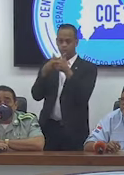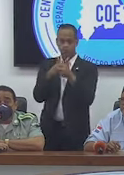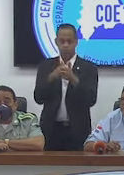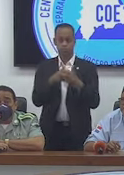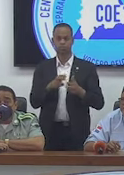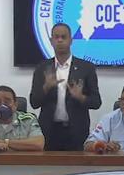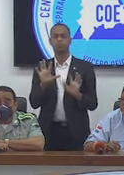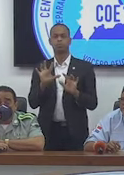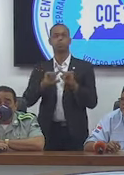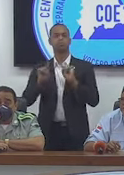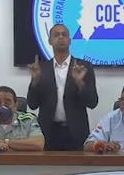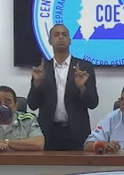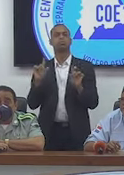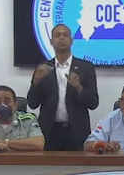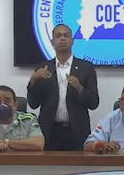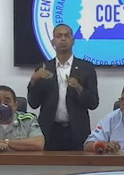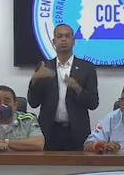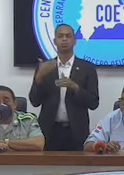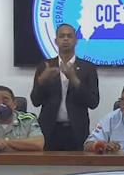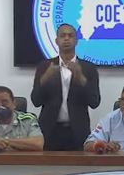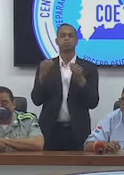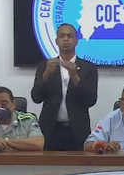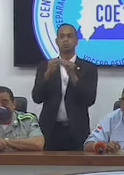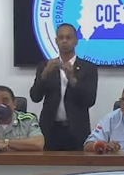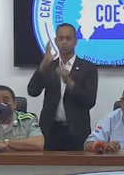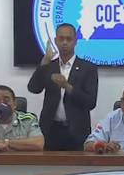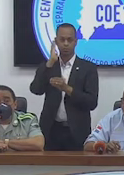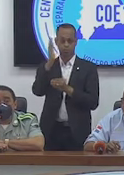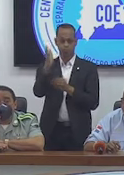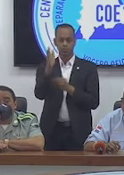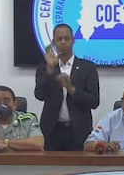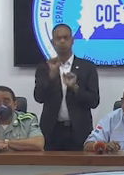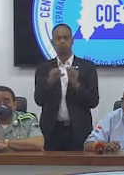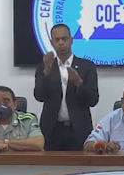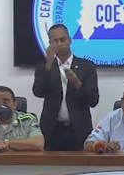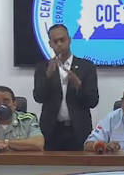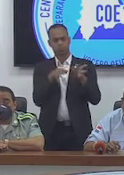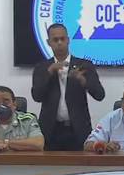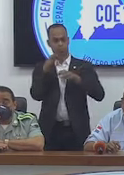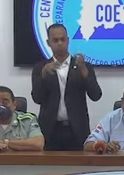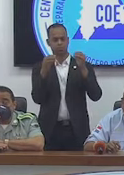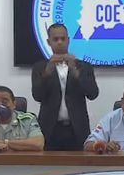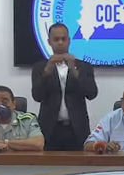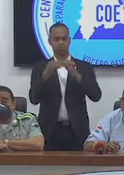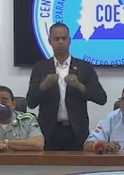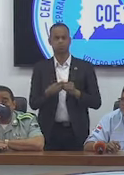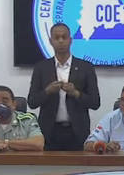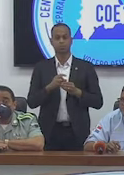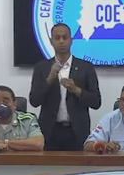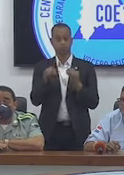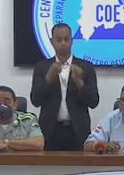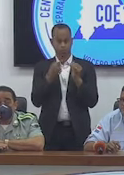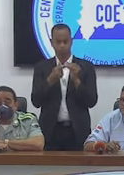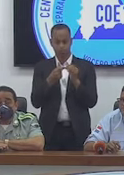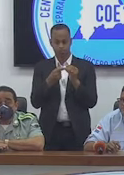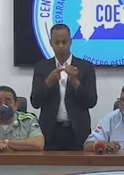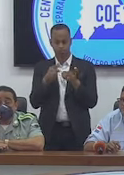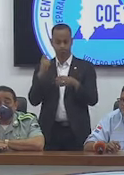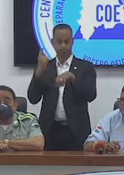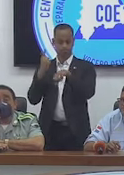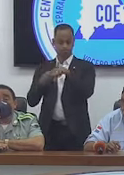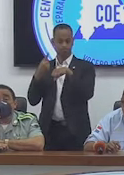Pero ya de forma más acabada y más adelante podremos dar más detalles. Con relación a las fiscalizaciones,